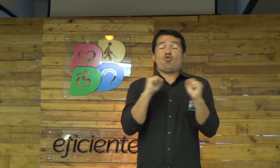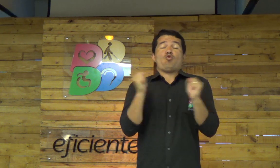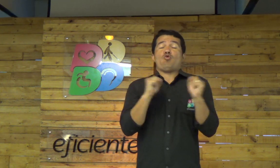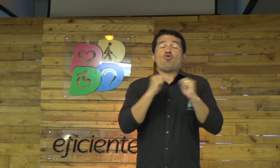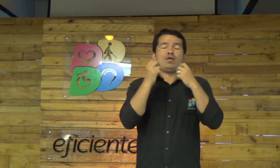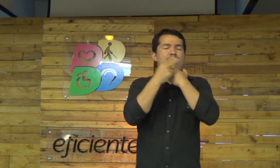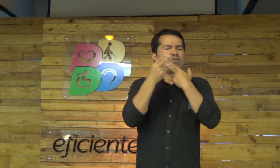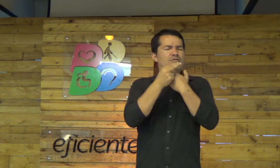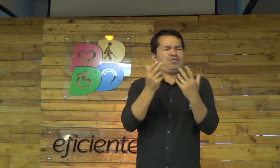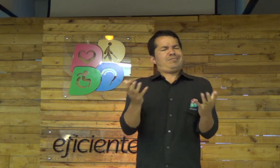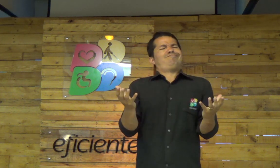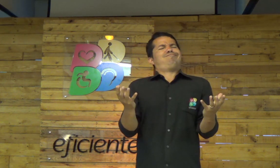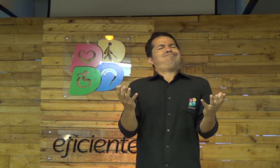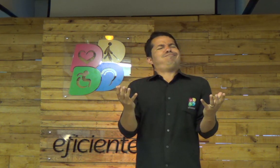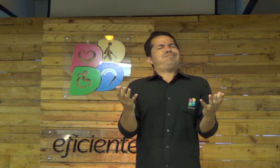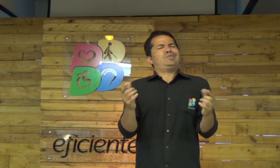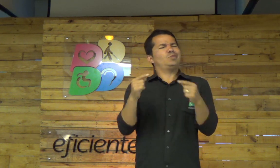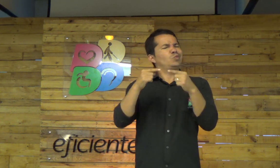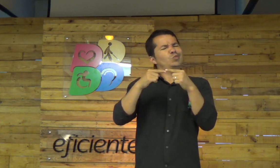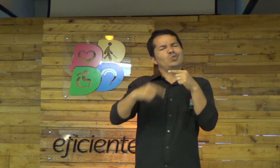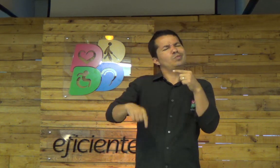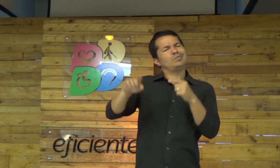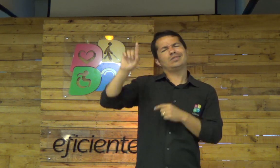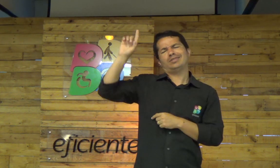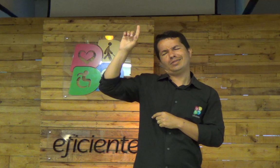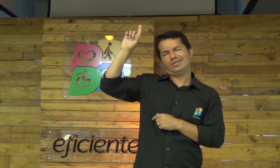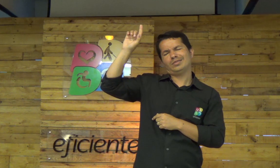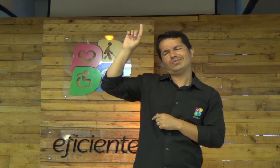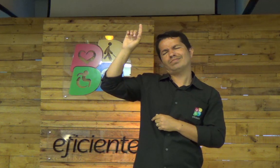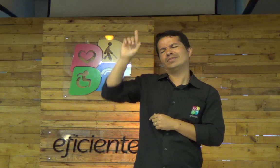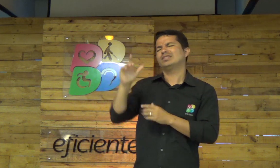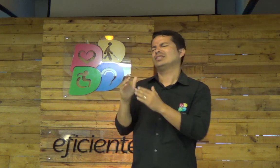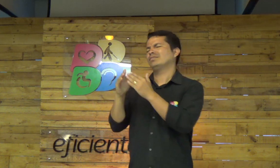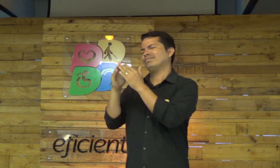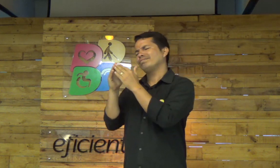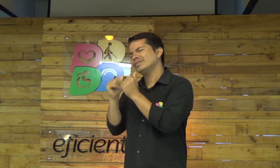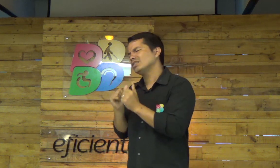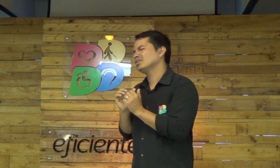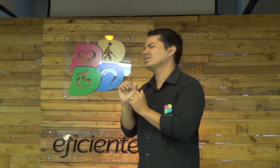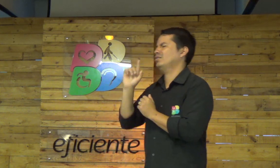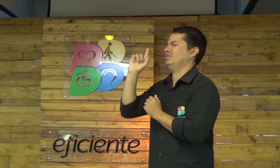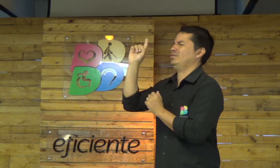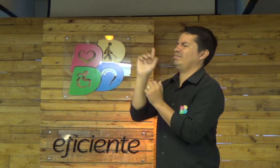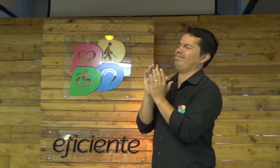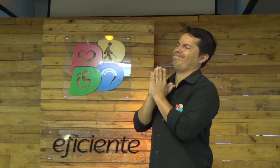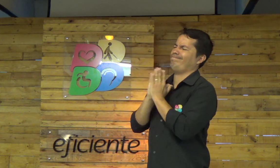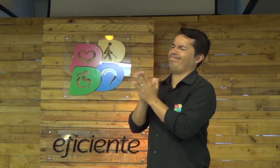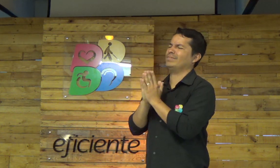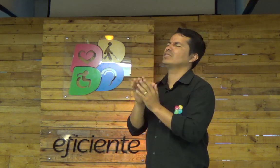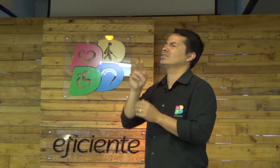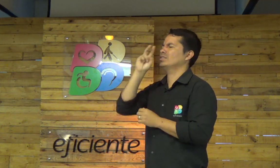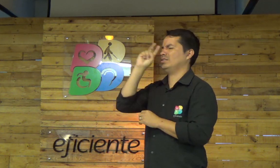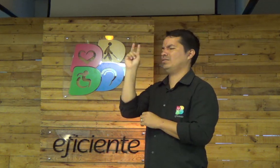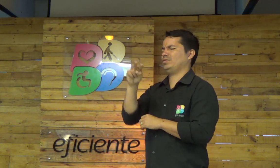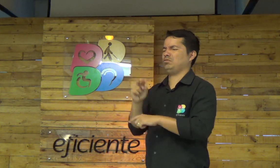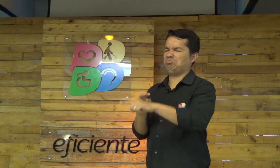sempre ficam ali fofocando, isso não combina com Deus. Então, Deus, nós pedimos, por favor,